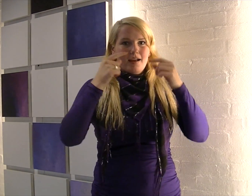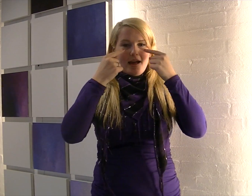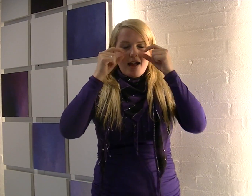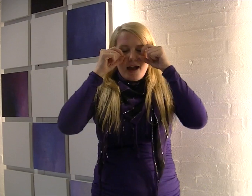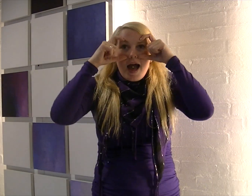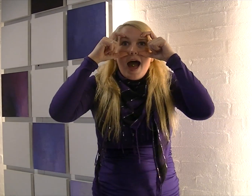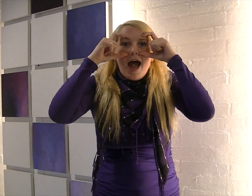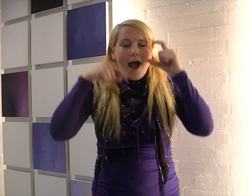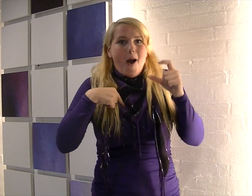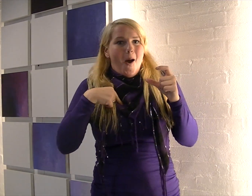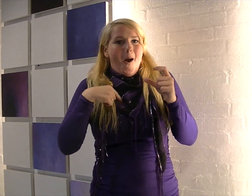Hus, hus, hus.